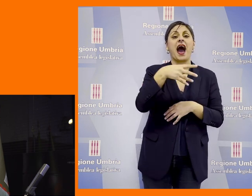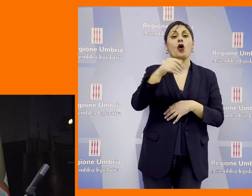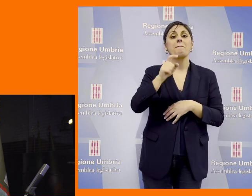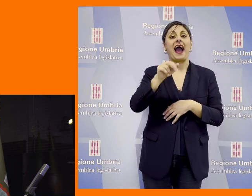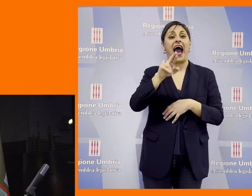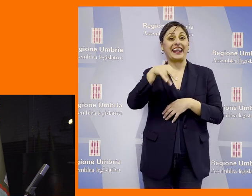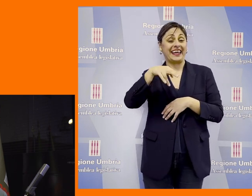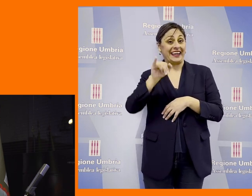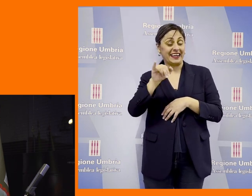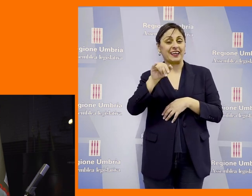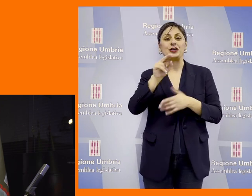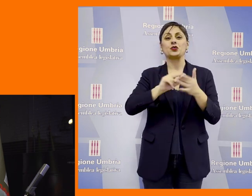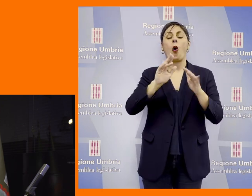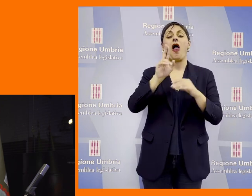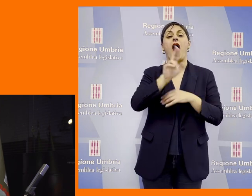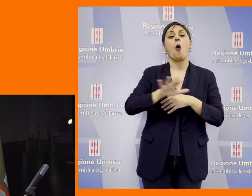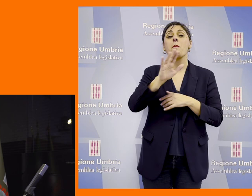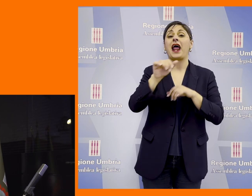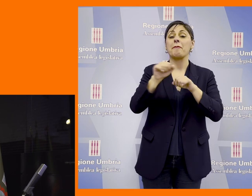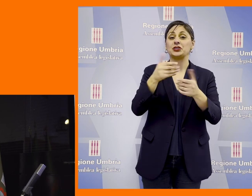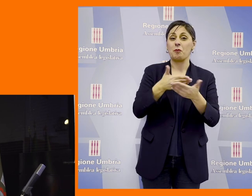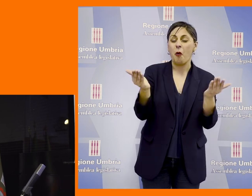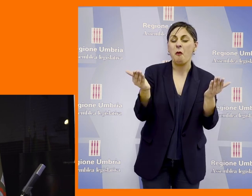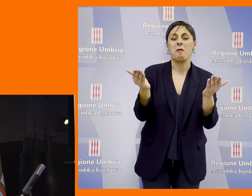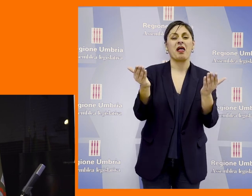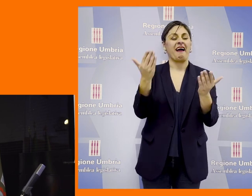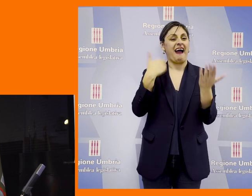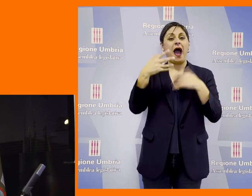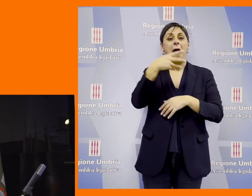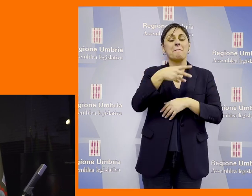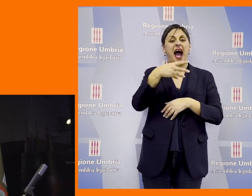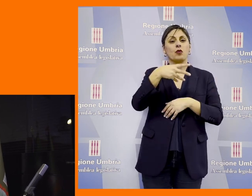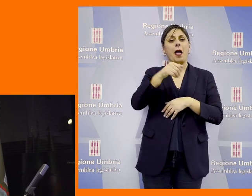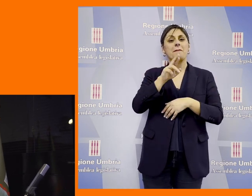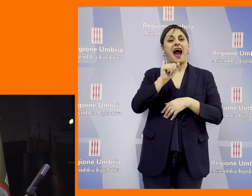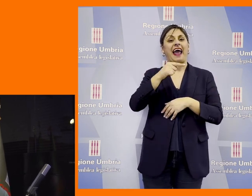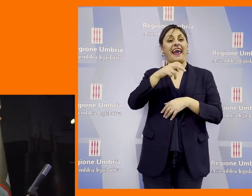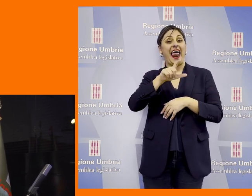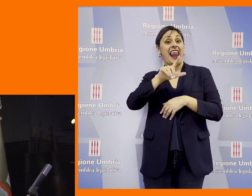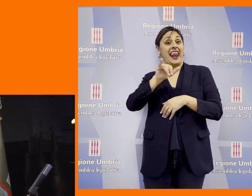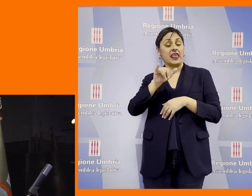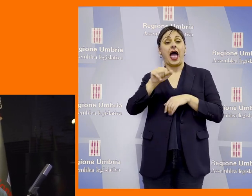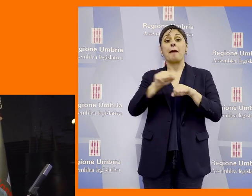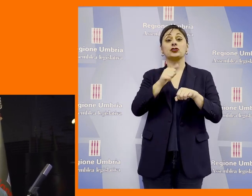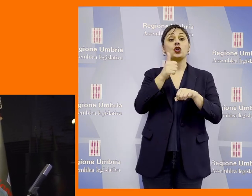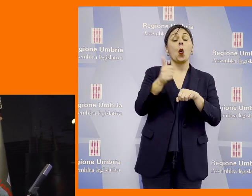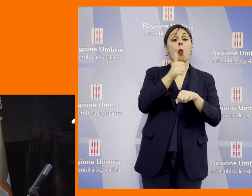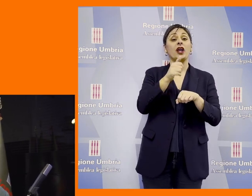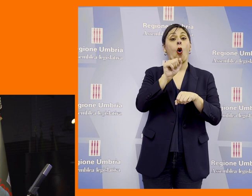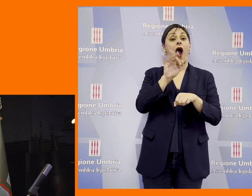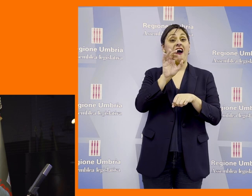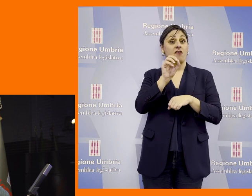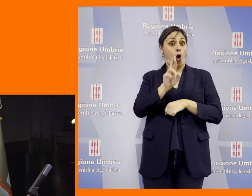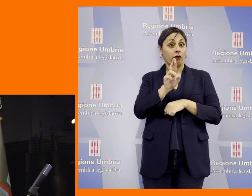Magarini nominato alla Scuola Umbra di Amministrazione Pubblica Manuel Maraghelli amministratore